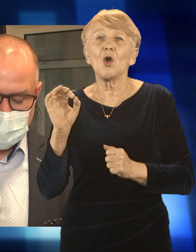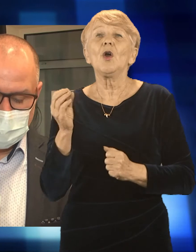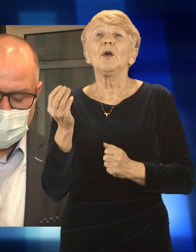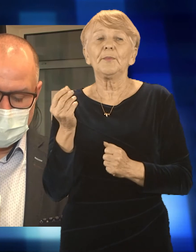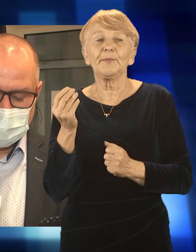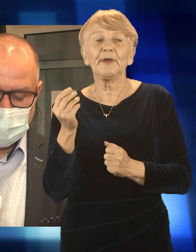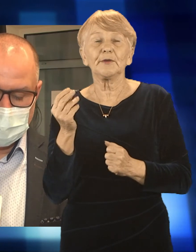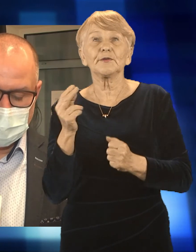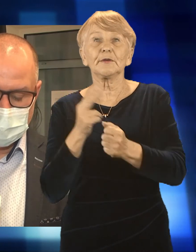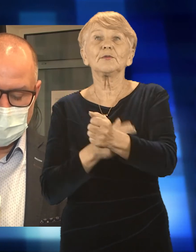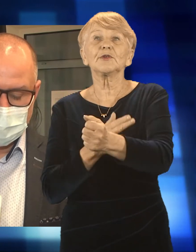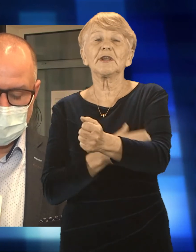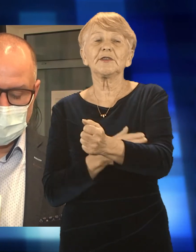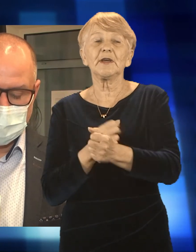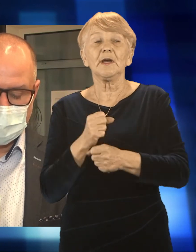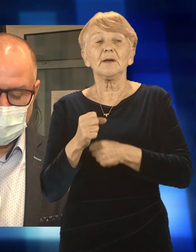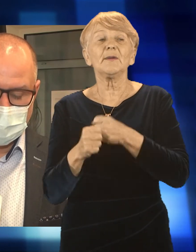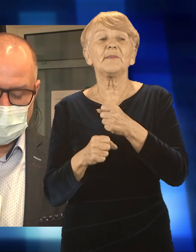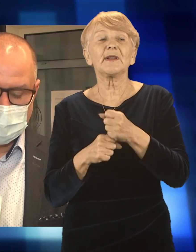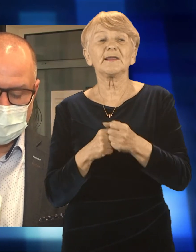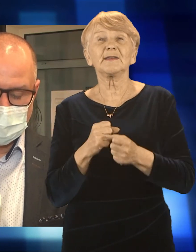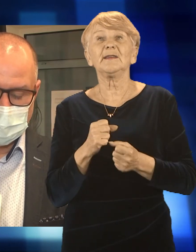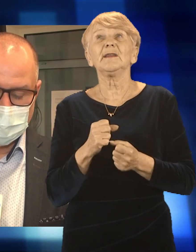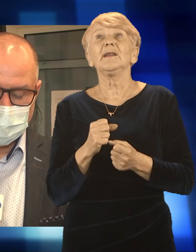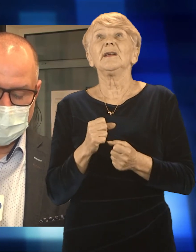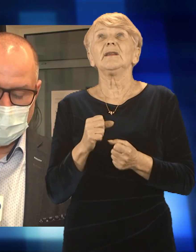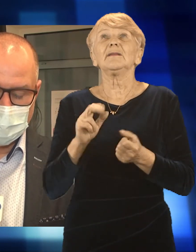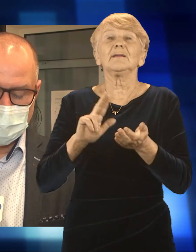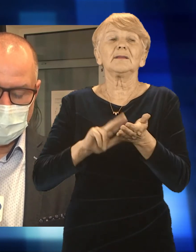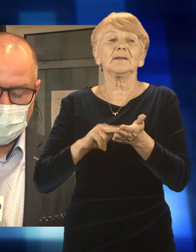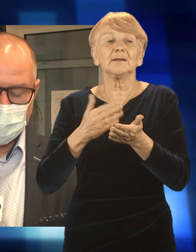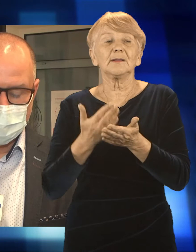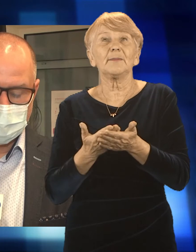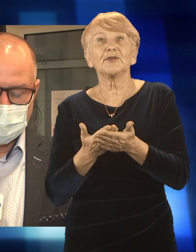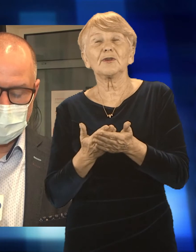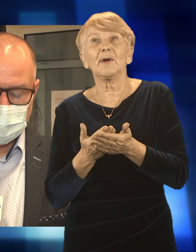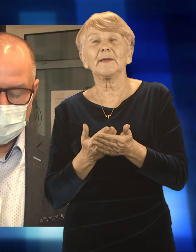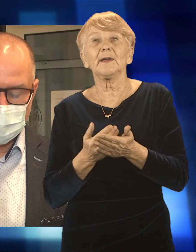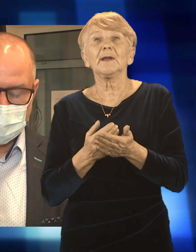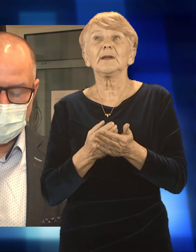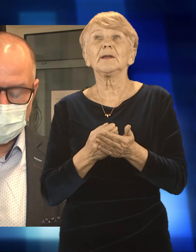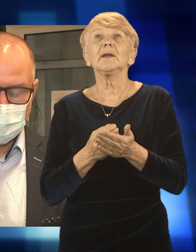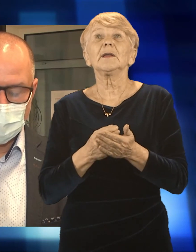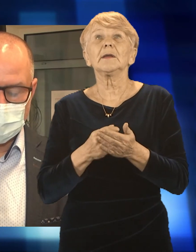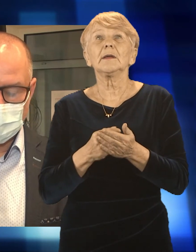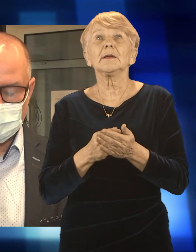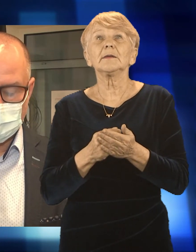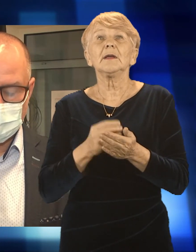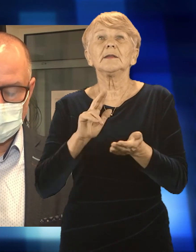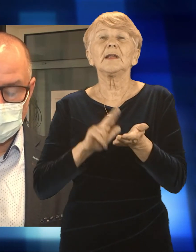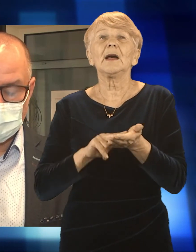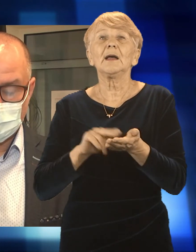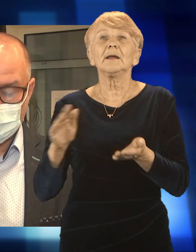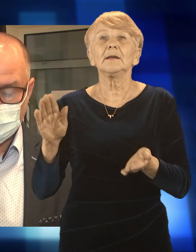tu są i restauracje, i sprzedaż detaliczna, i wyrób tekstylnych, na pracę